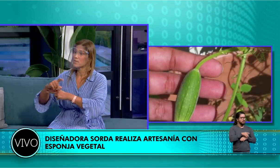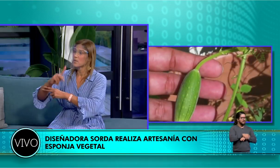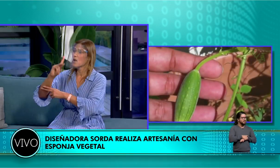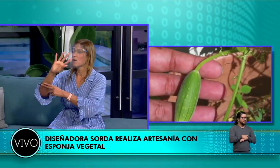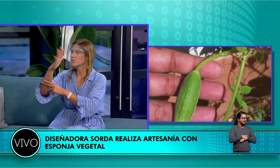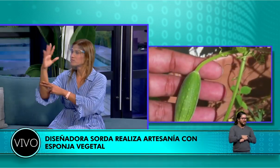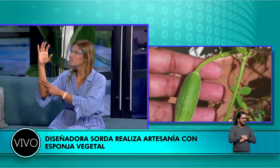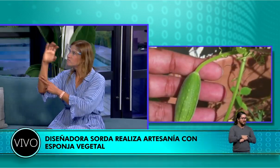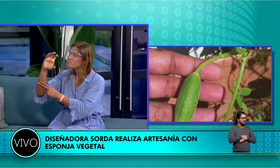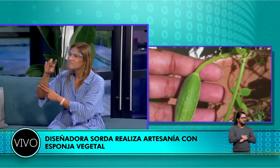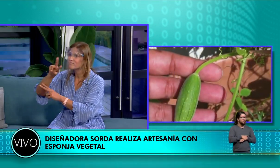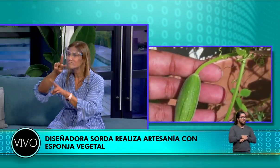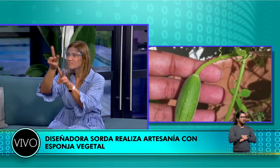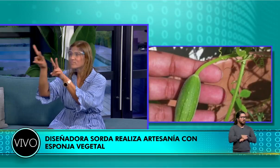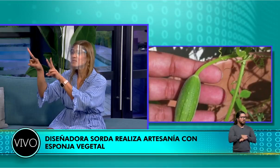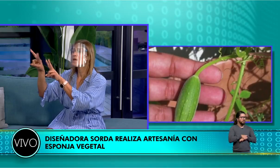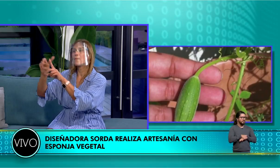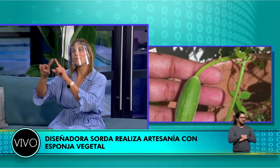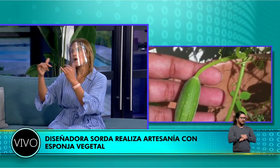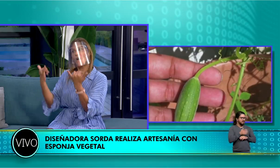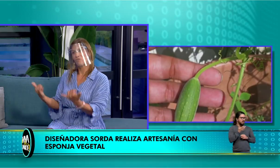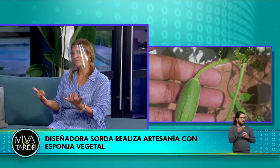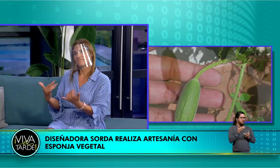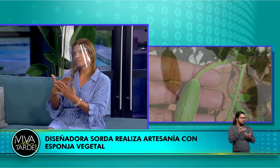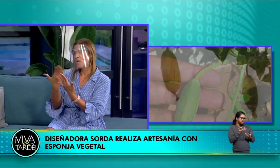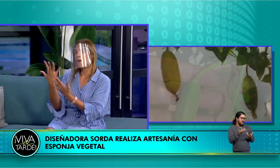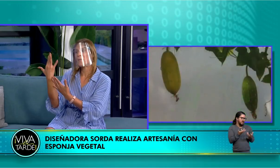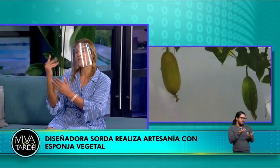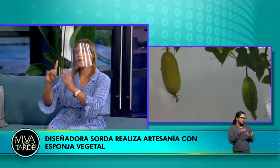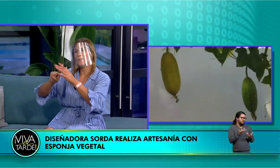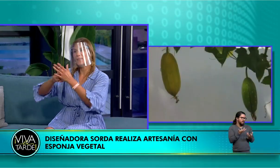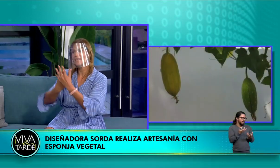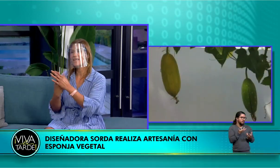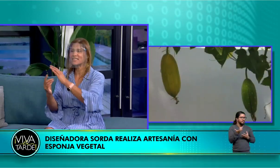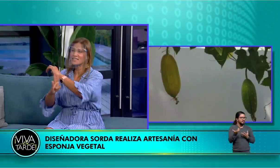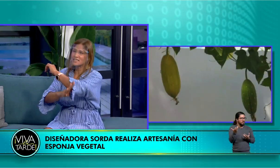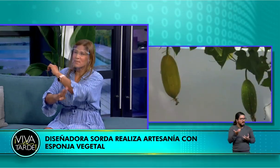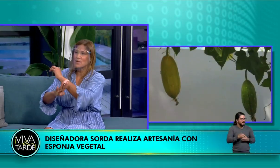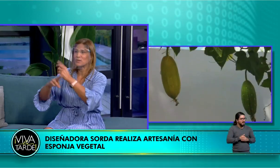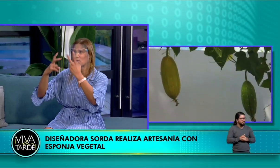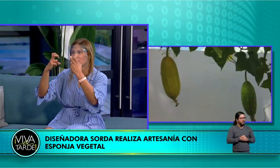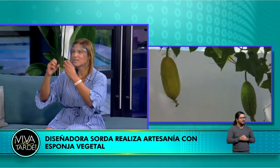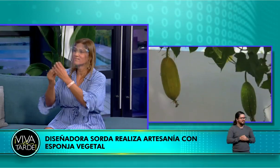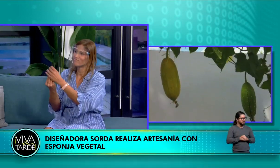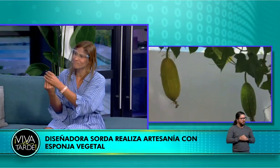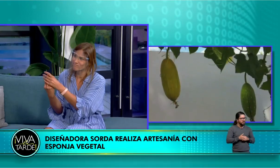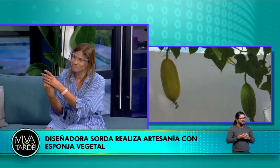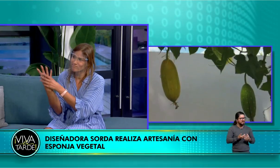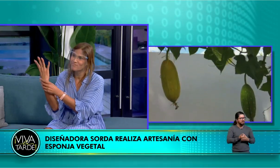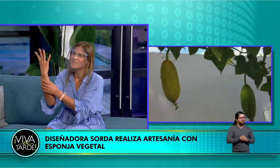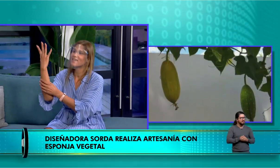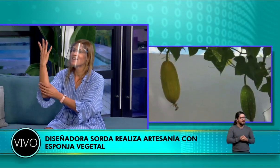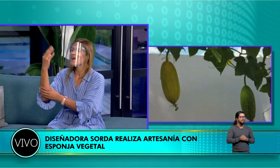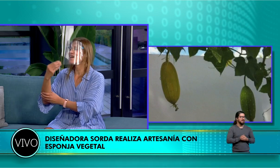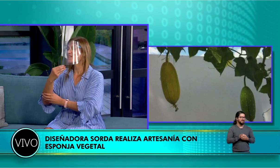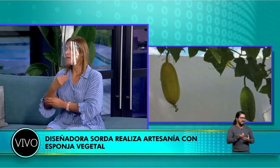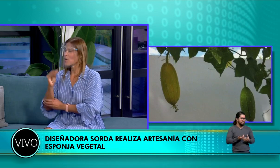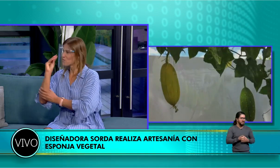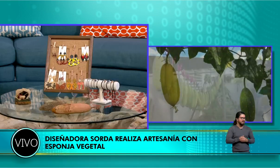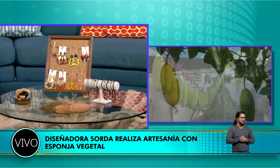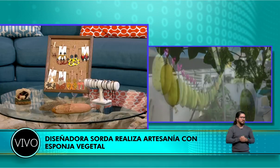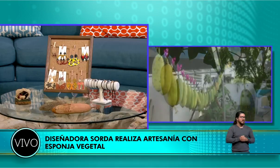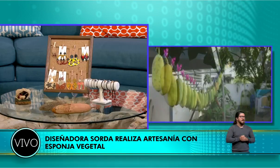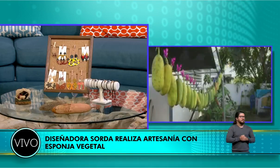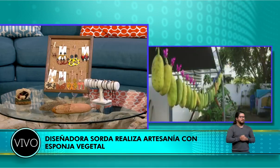Yo utilizo material vegetal, una planta que yo voy regularmente a buscar al campo, pero ha sido un poco difícil encontrarla por la